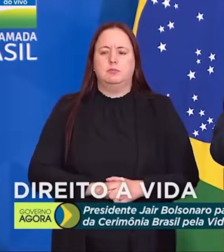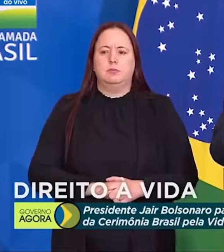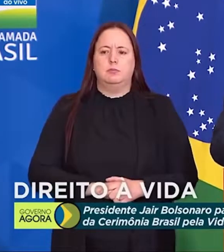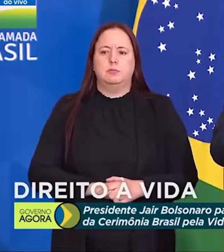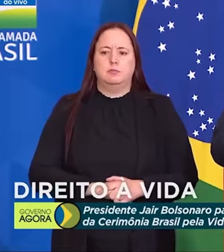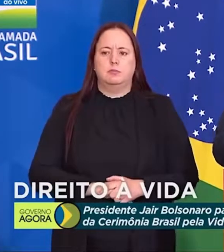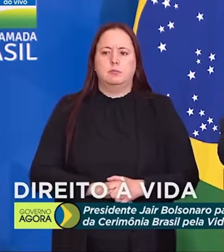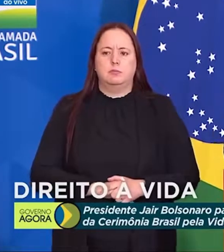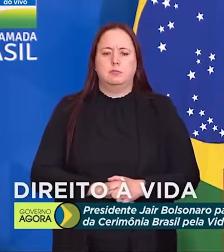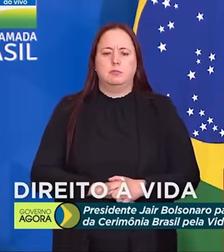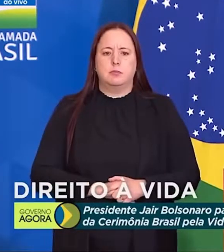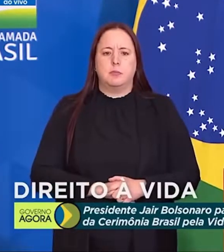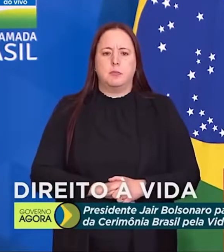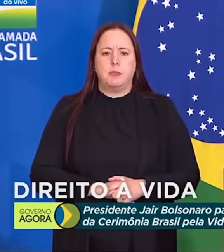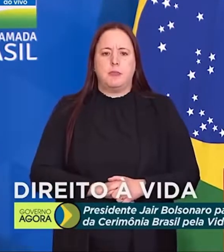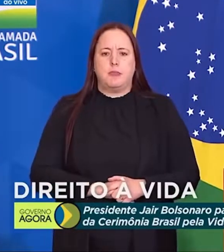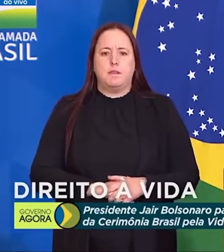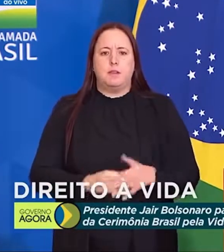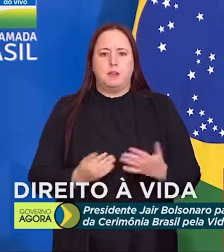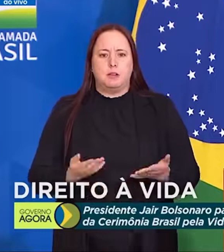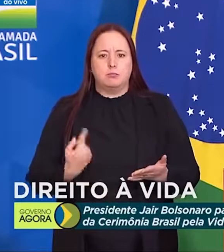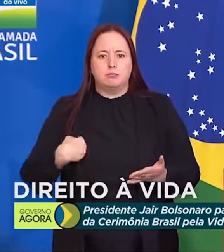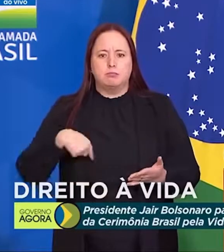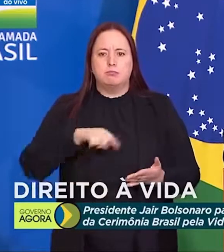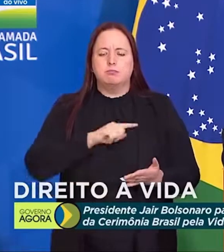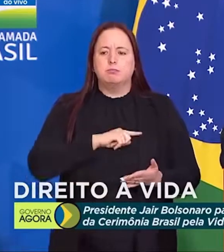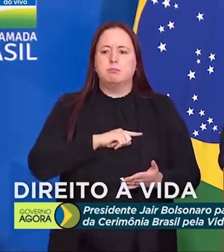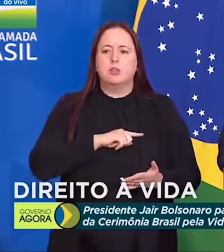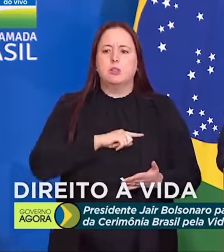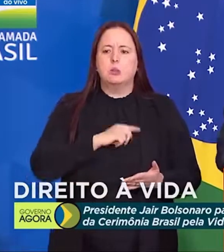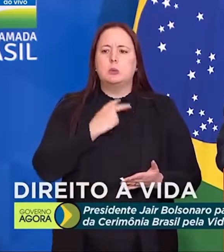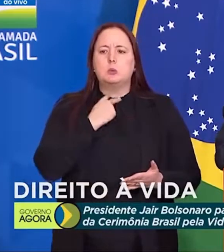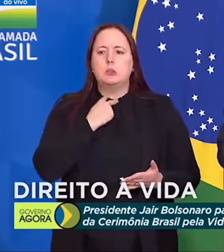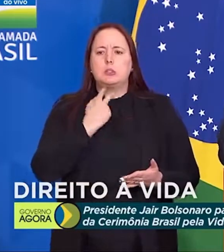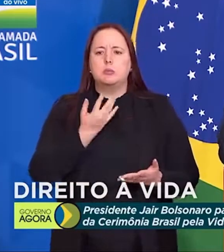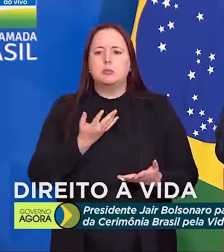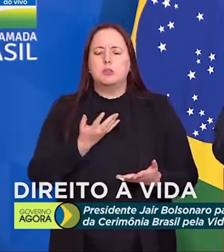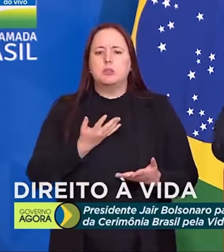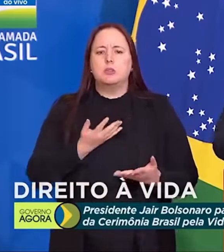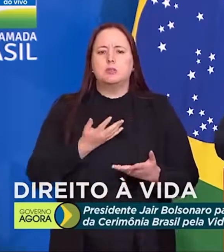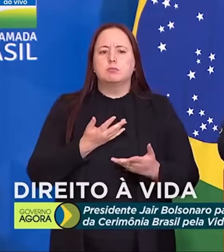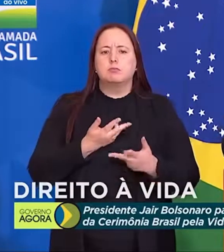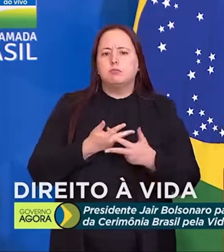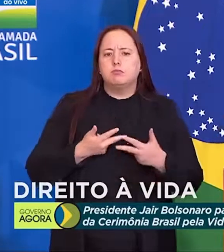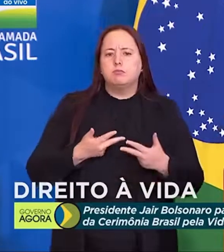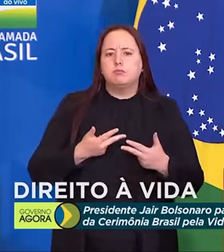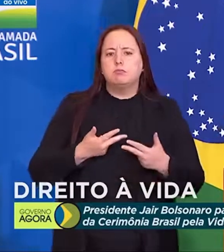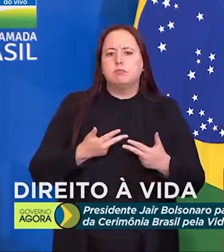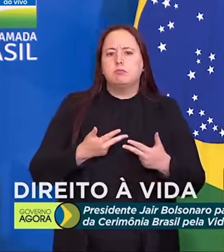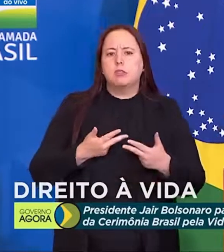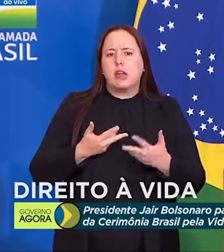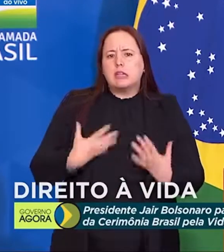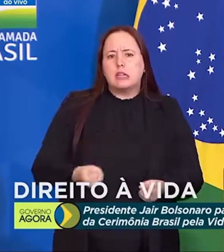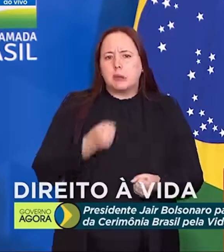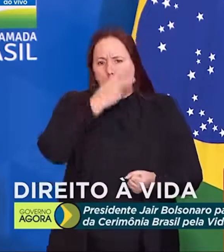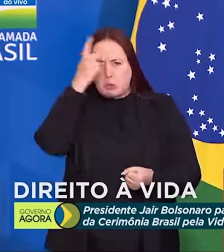Não é isso mesmo? Nós podemos deter uma pessoa que tenha cometido um delito grave,